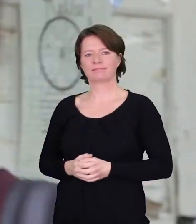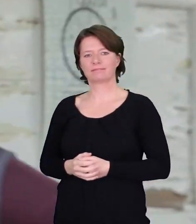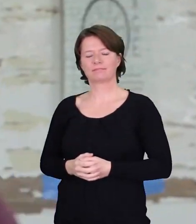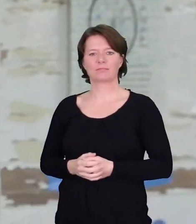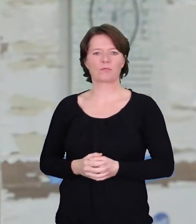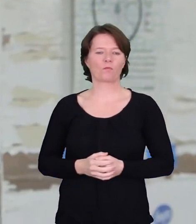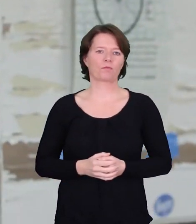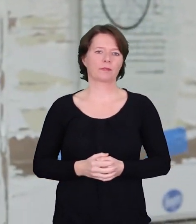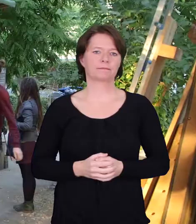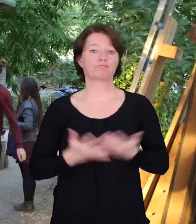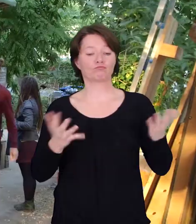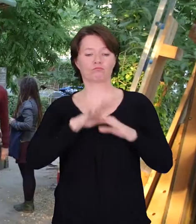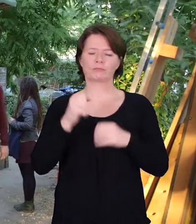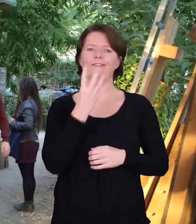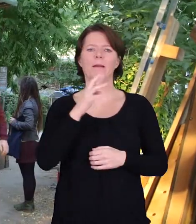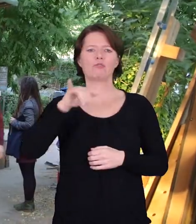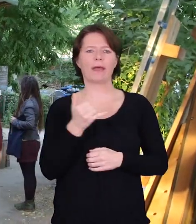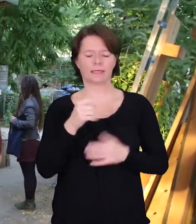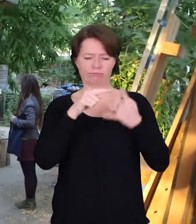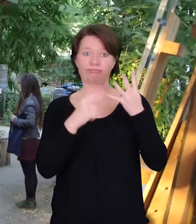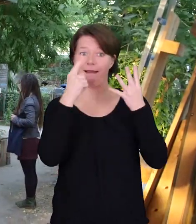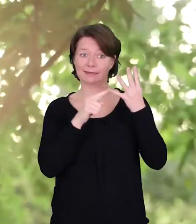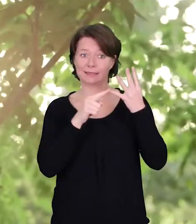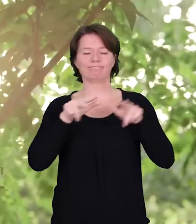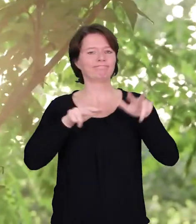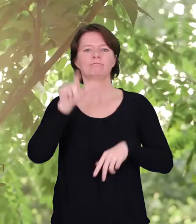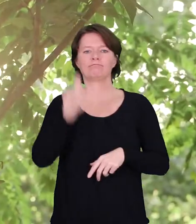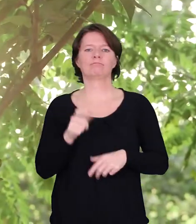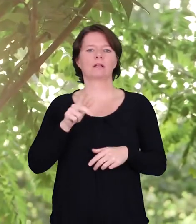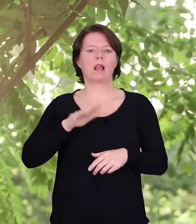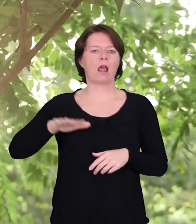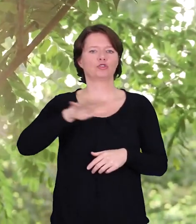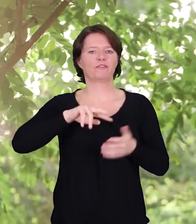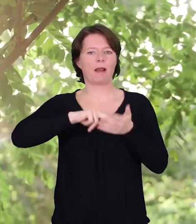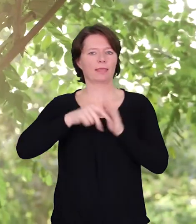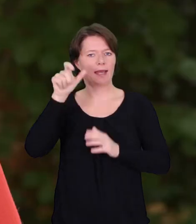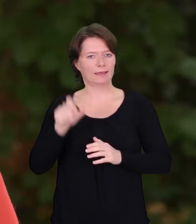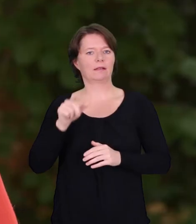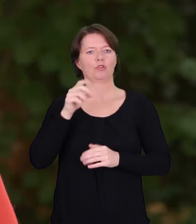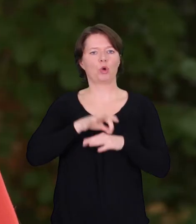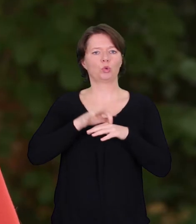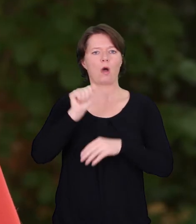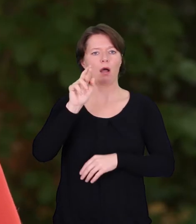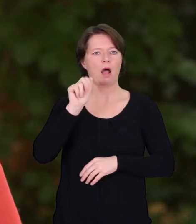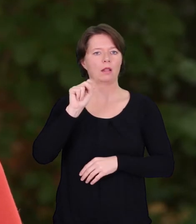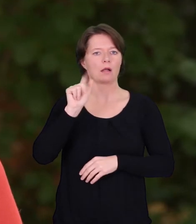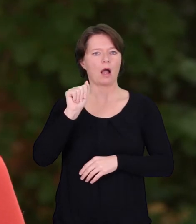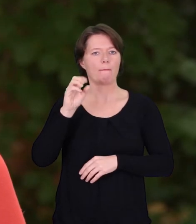Eines der vier Projekte wird betreut von der Landschaftsplanerin Dr. Aranka Portora. Die Gardening-Projekte und die Fab Labs sind häufig